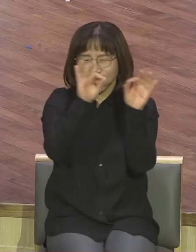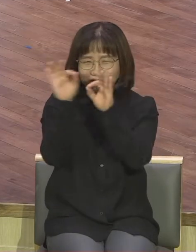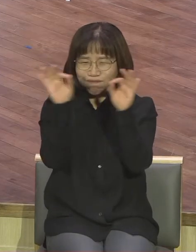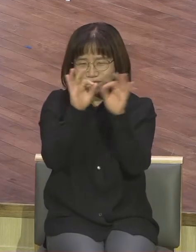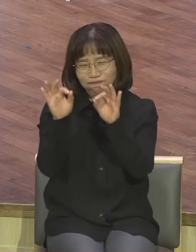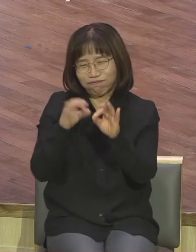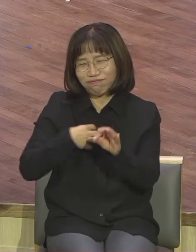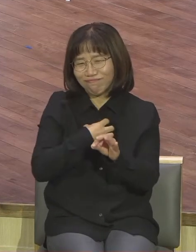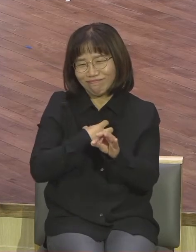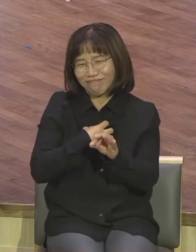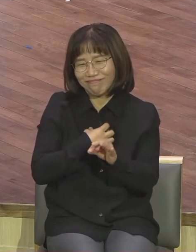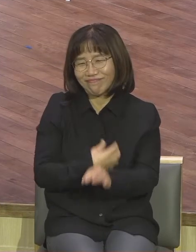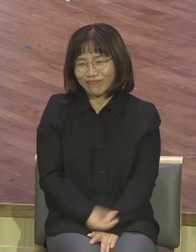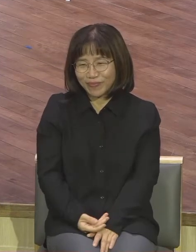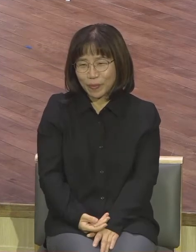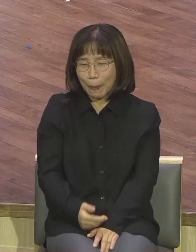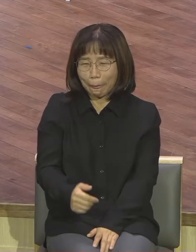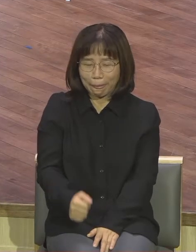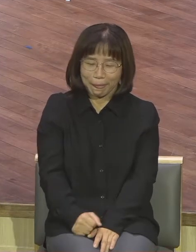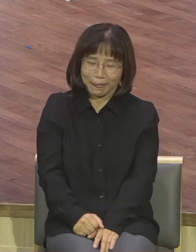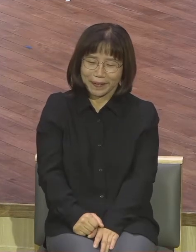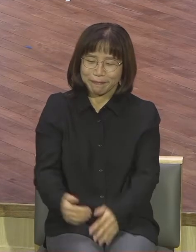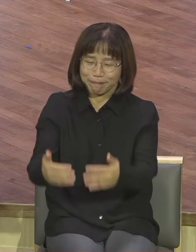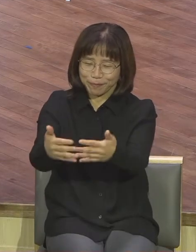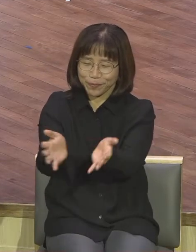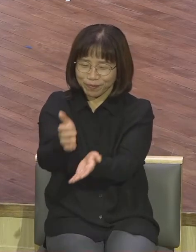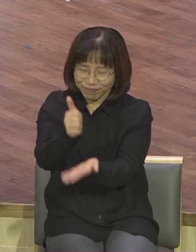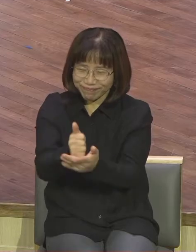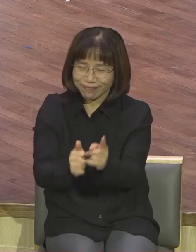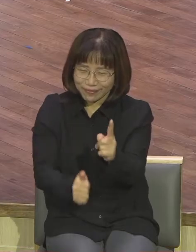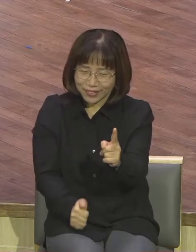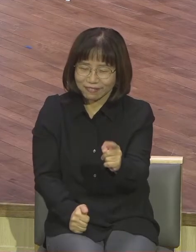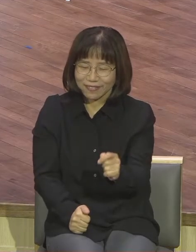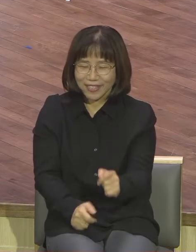바짝바짝바짝바짝 노회장 분호회장 넥타이 뻗쩍거리는 거 빼라 우리는